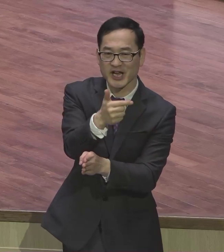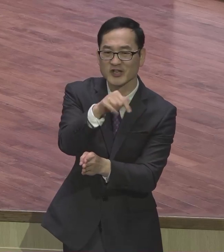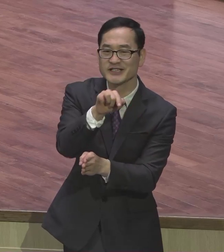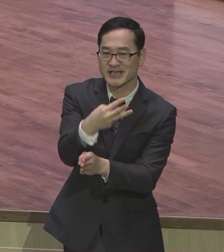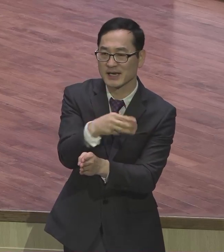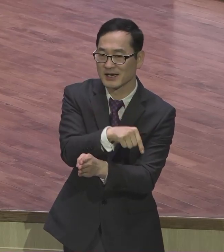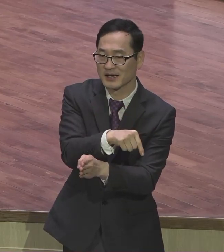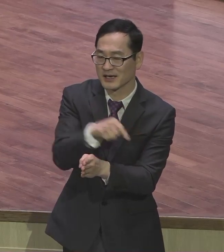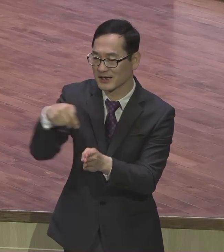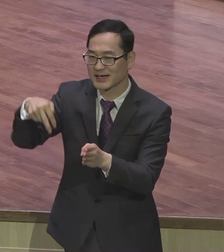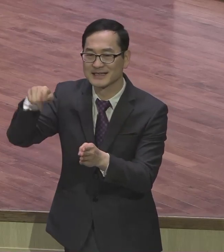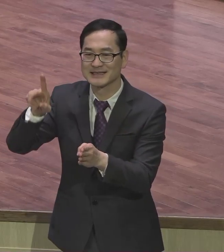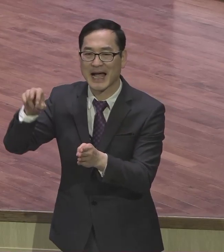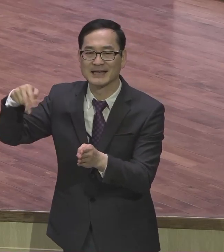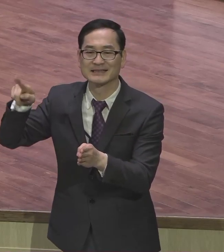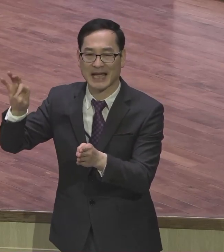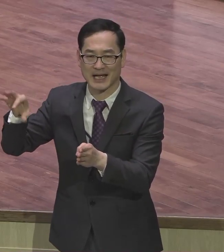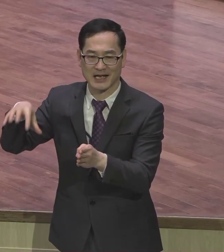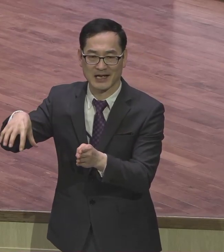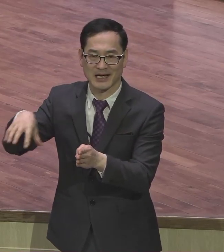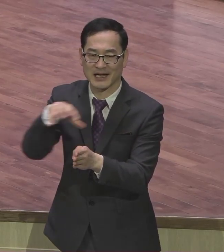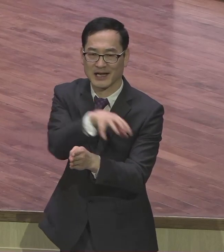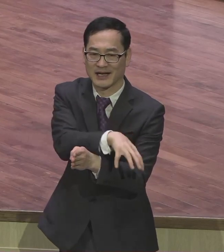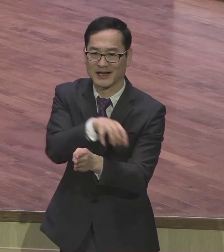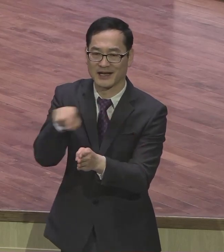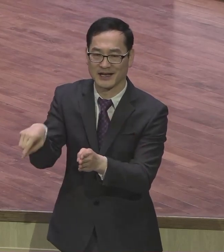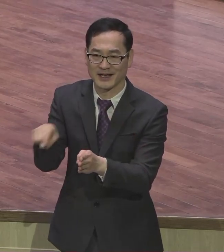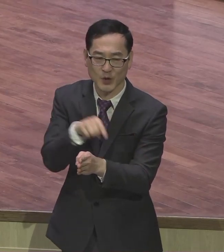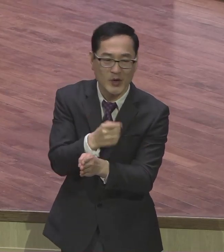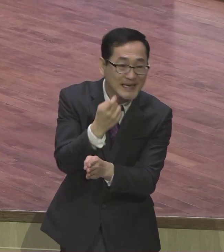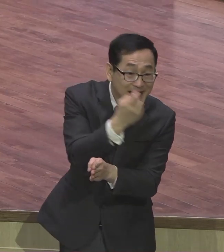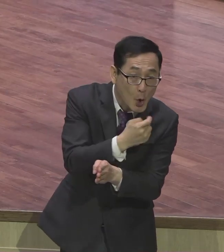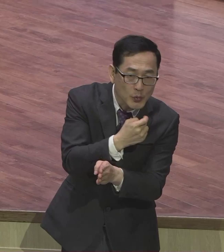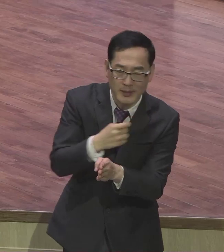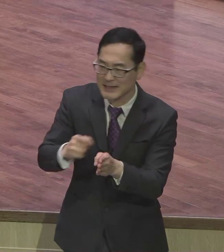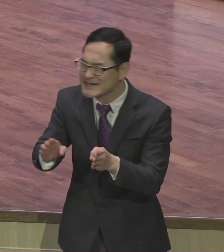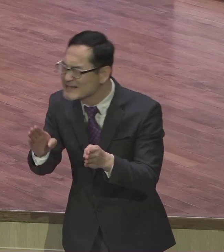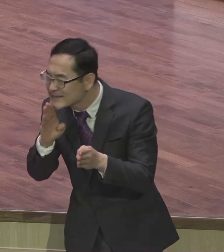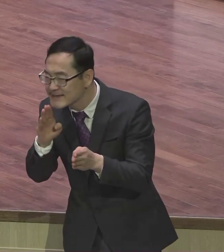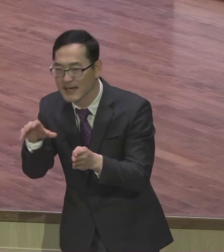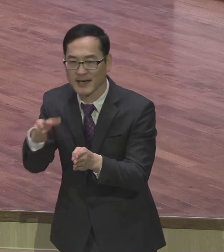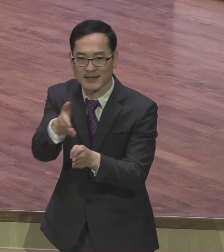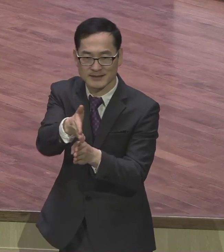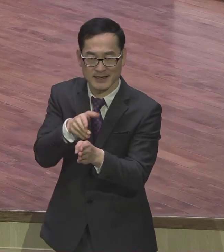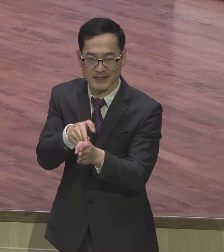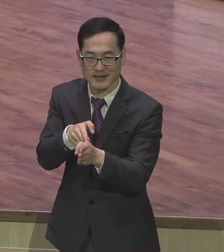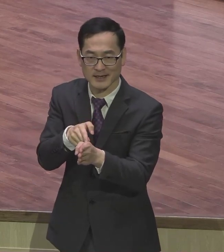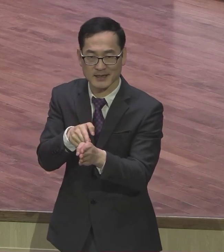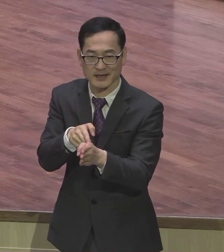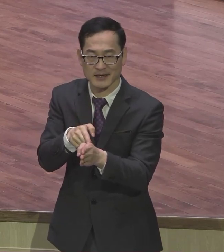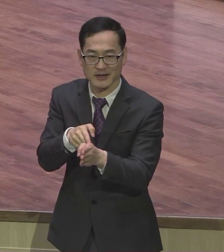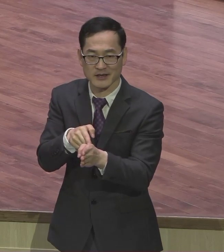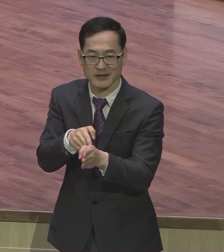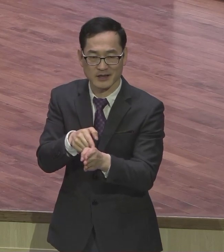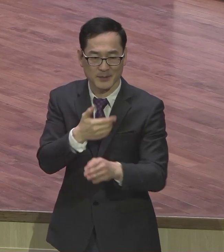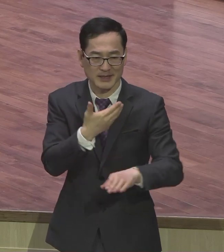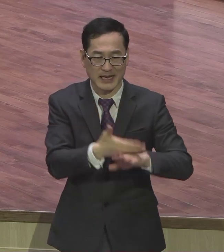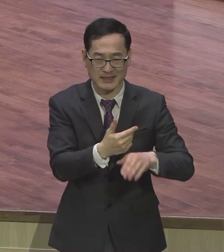이론과 실제 사이에 서 있고 타율과 자율 사이에 서 있고 교회와